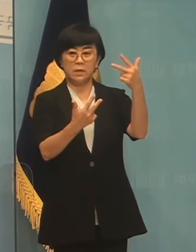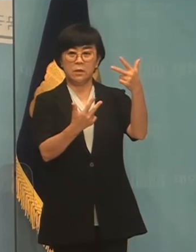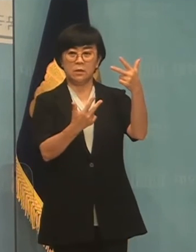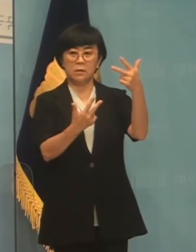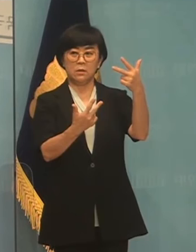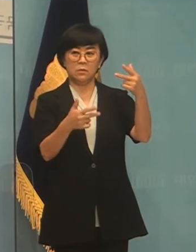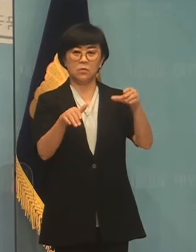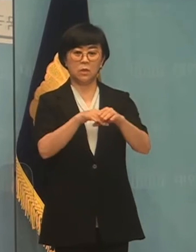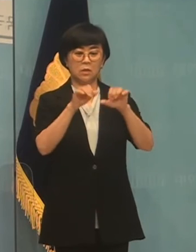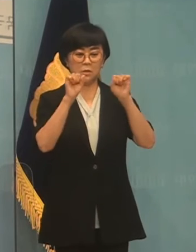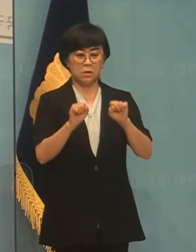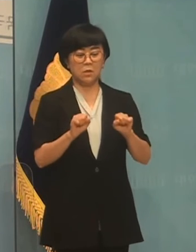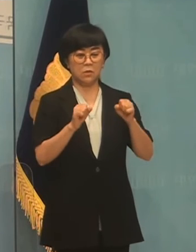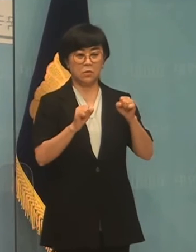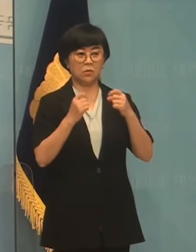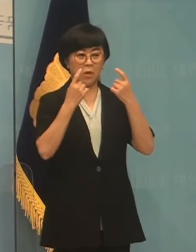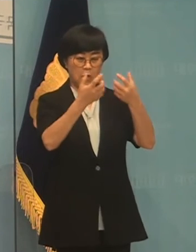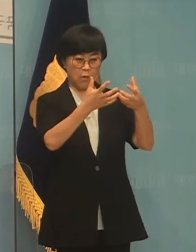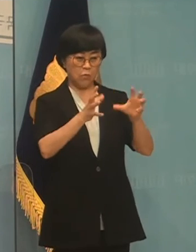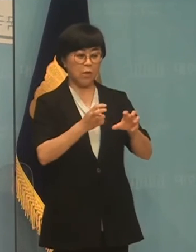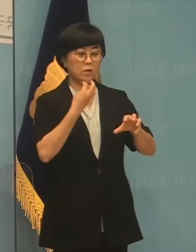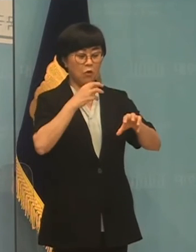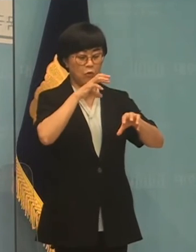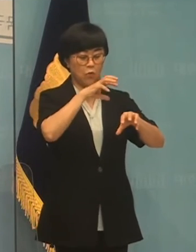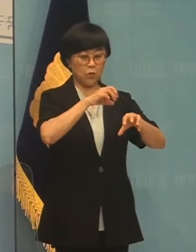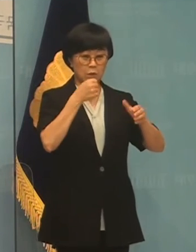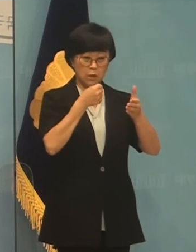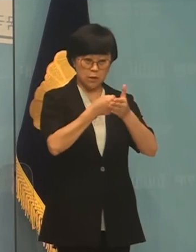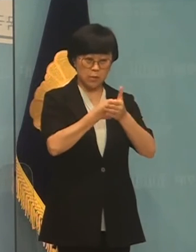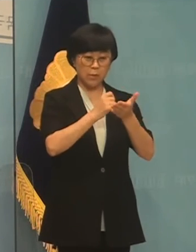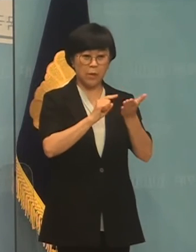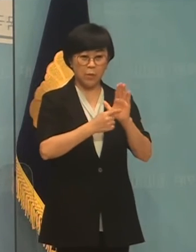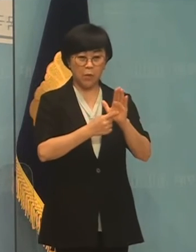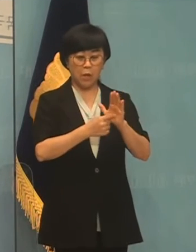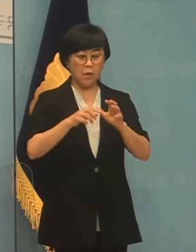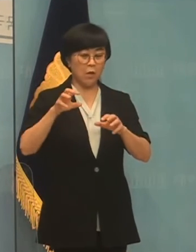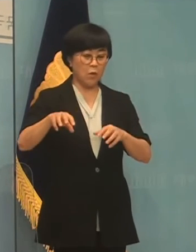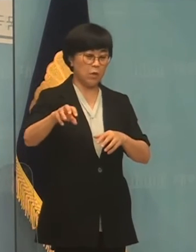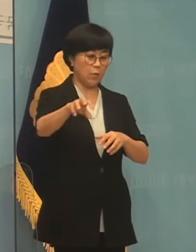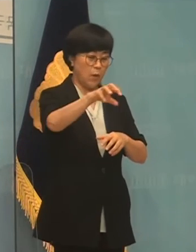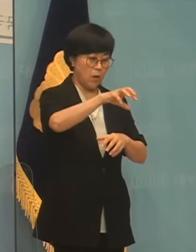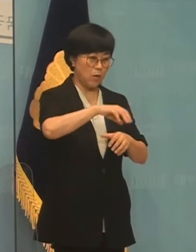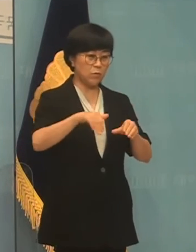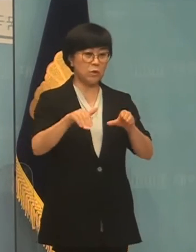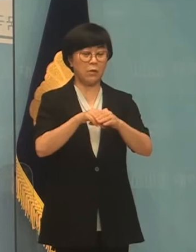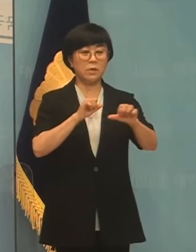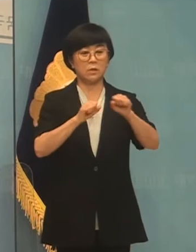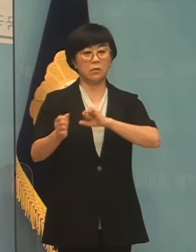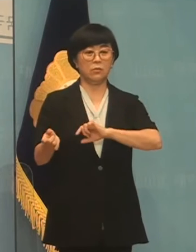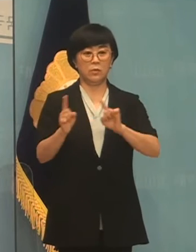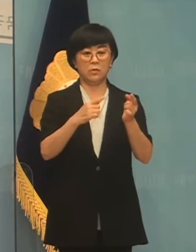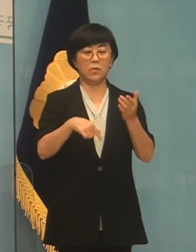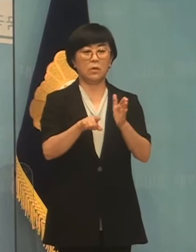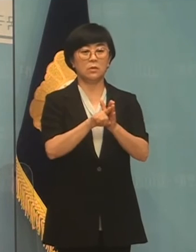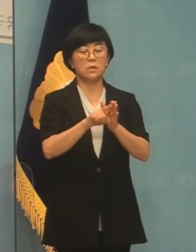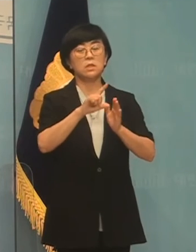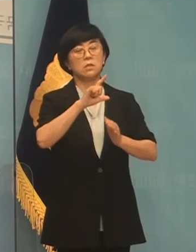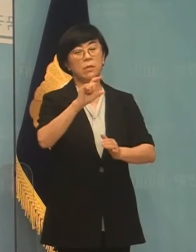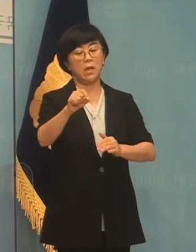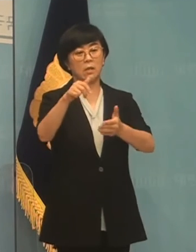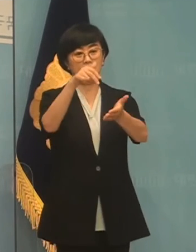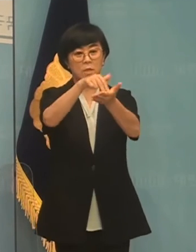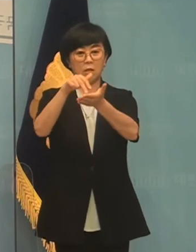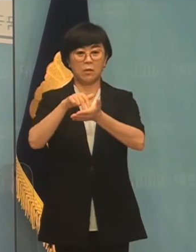문책과 서울 입지를 발표하는 성급한 근역적 지역문화 활성화만 지방의 사정을